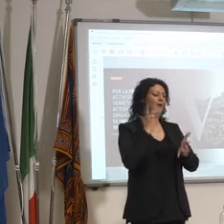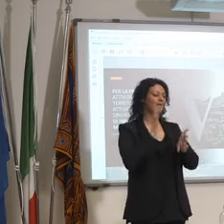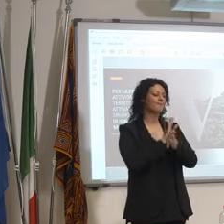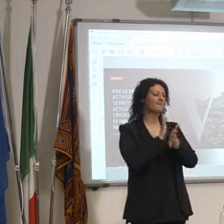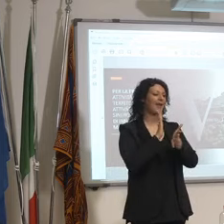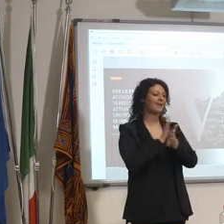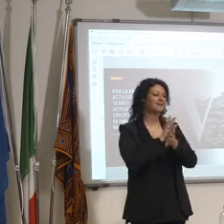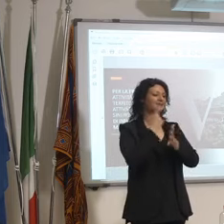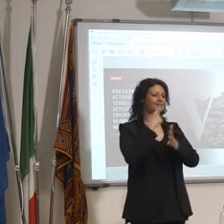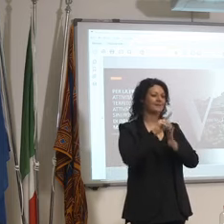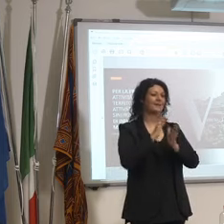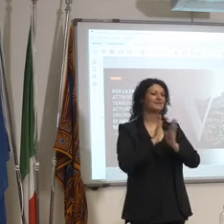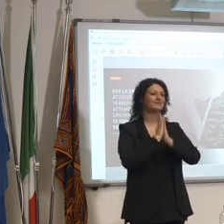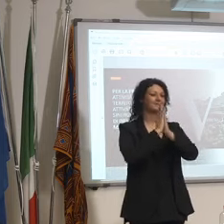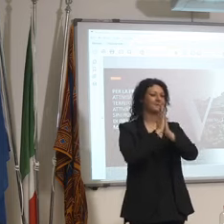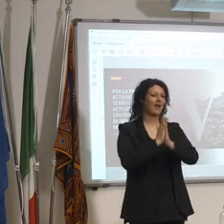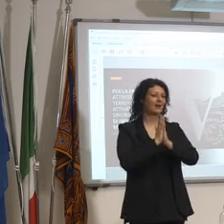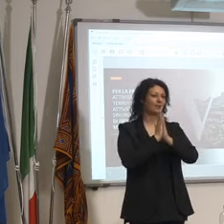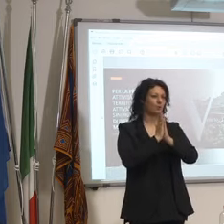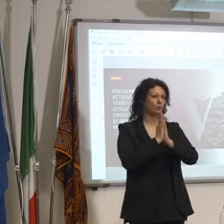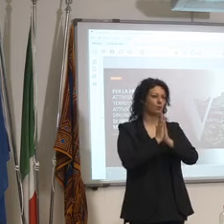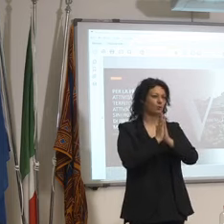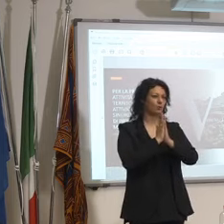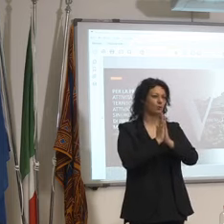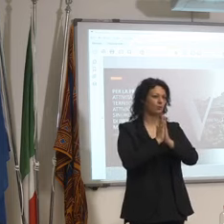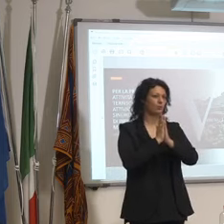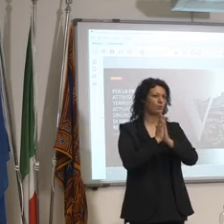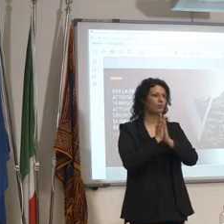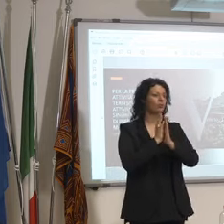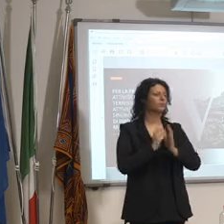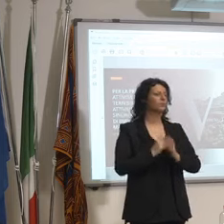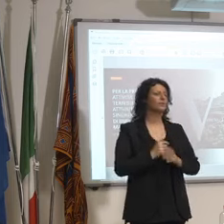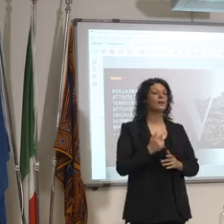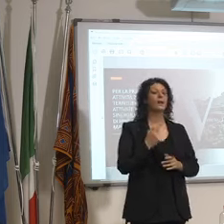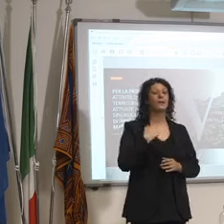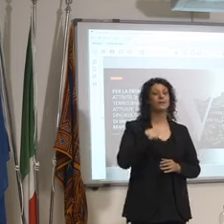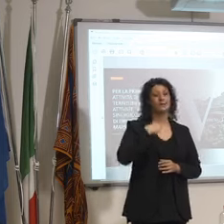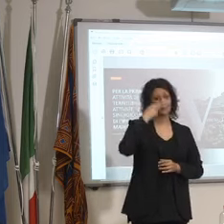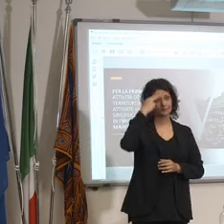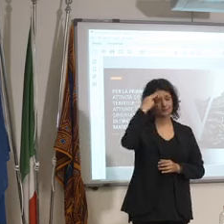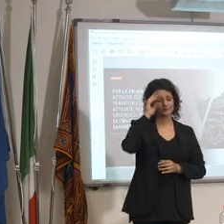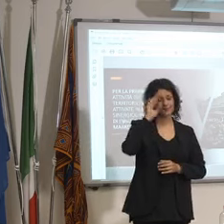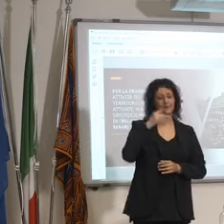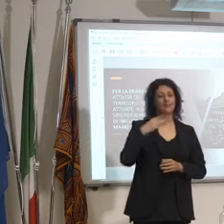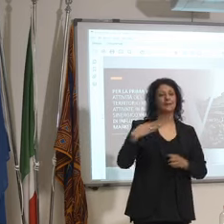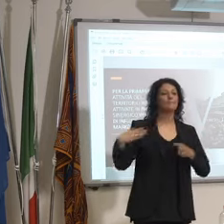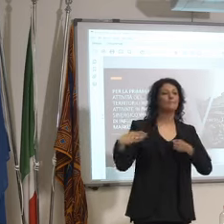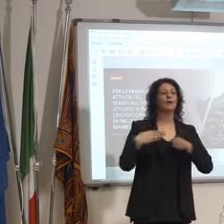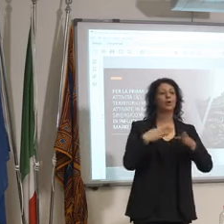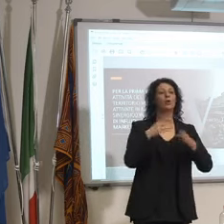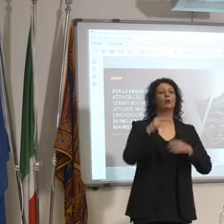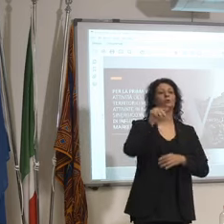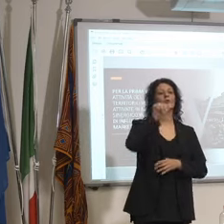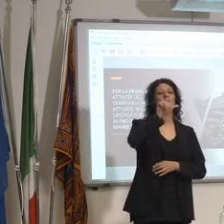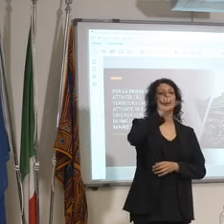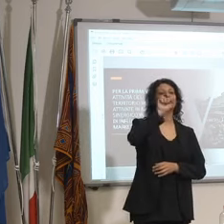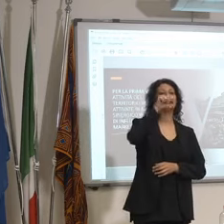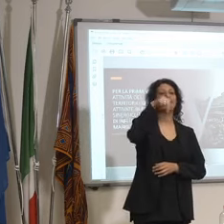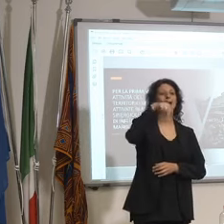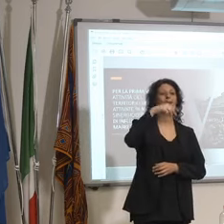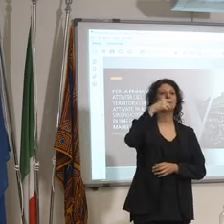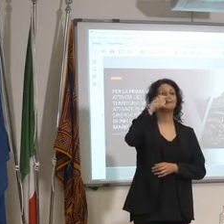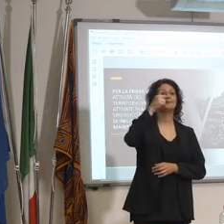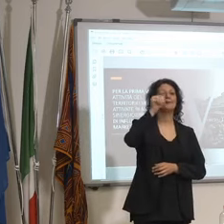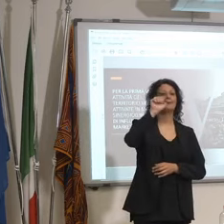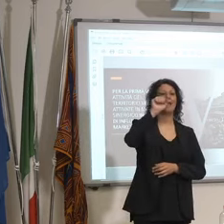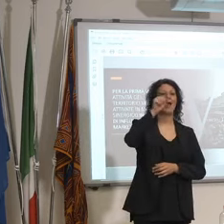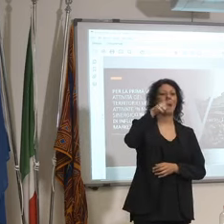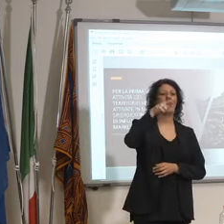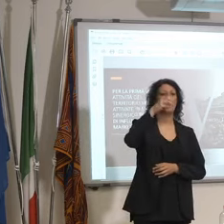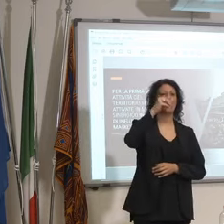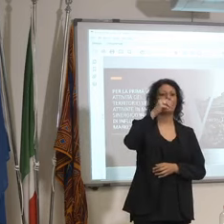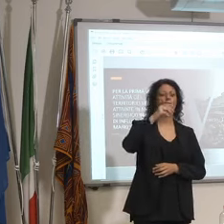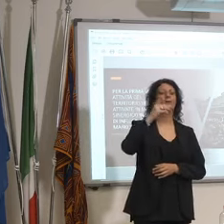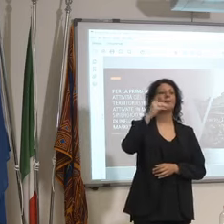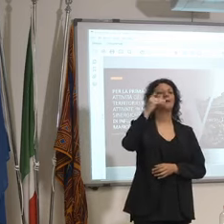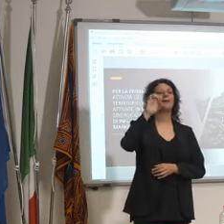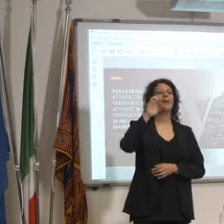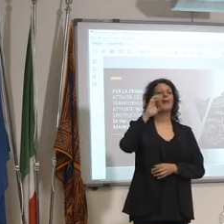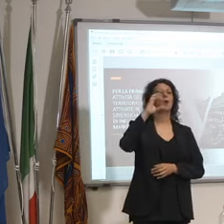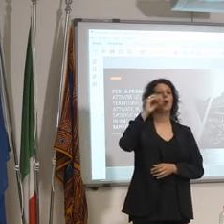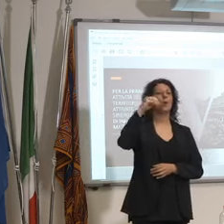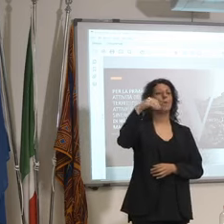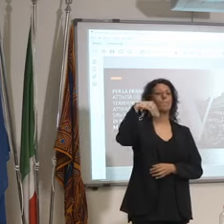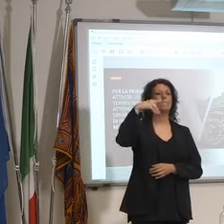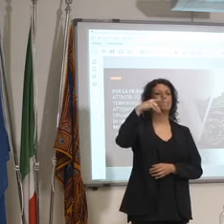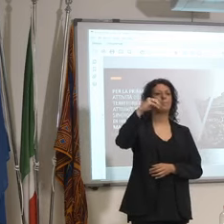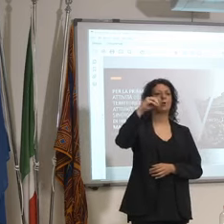ricordiamo che il Santiago di Compostella non è soltanto un percorso per religiosi o per gente che cerca spiritualità è anche gente che vuole andare in mezzo alla